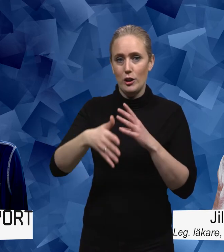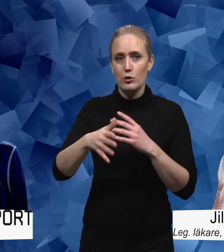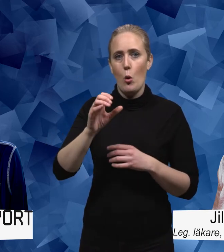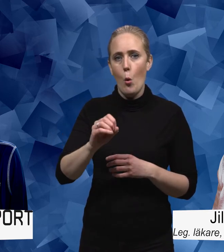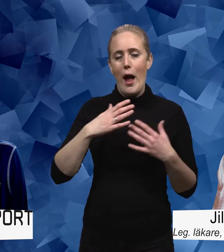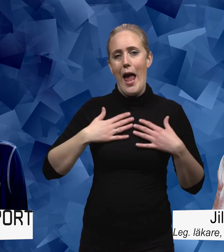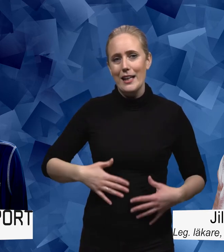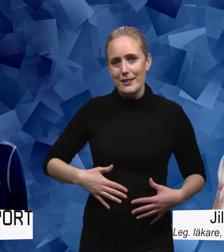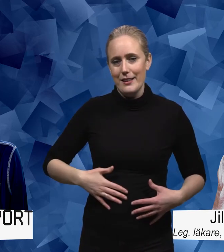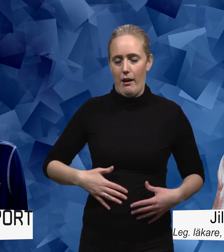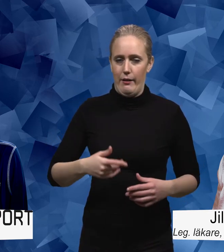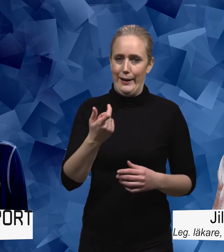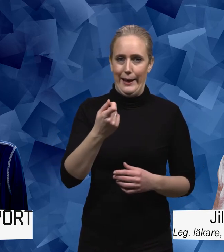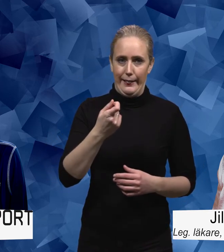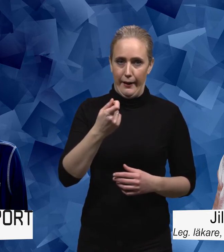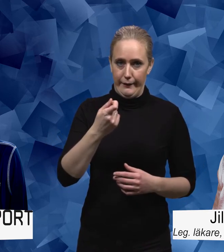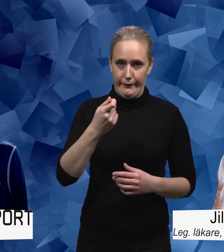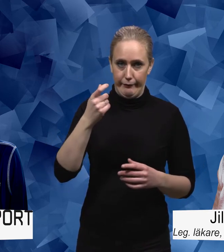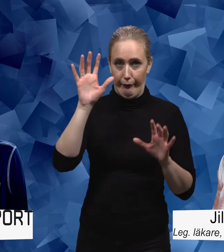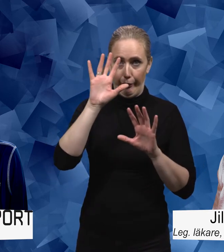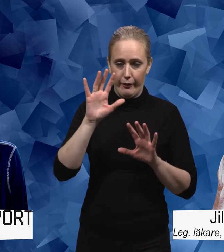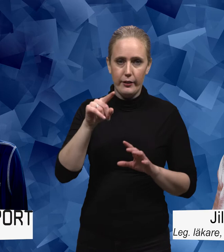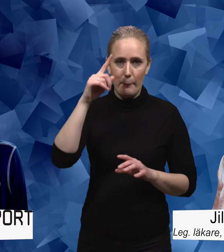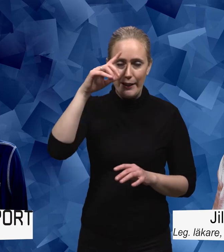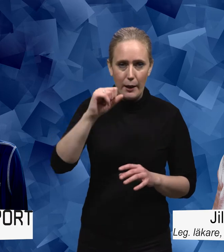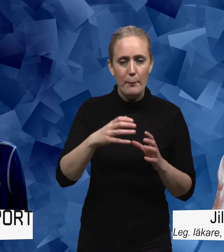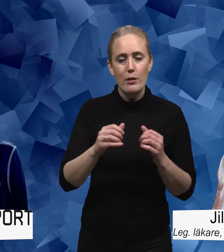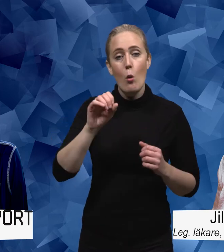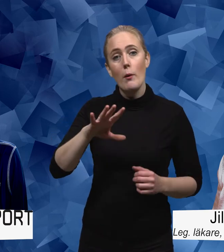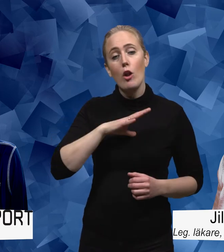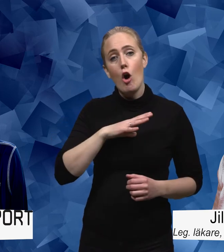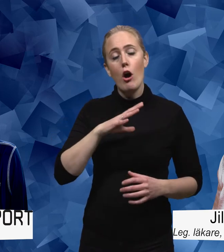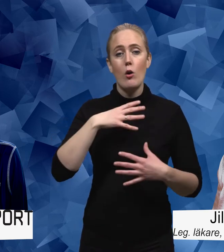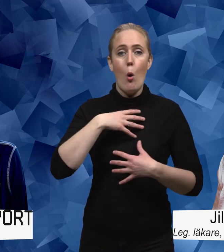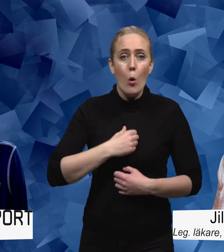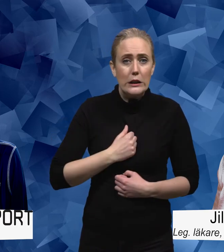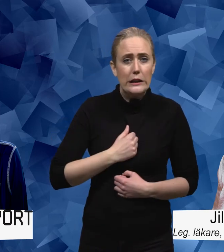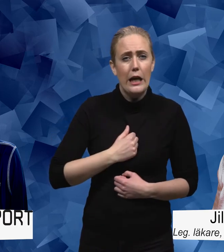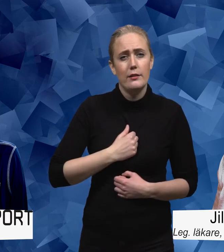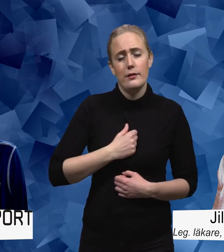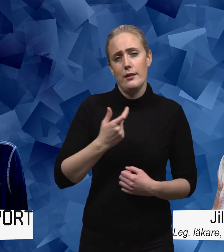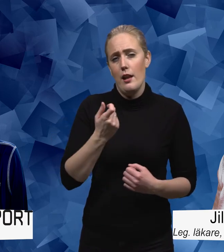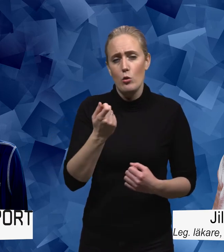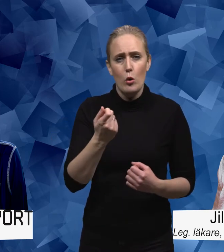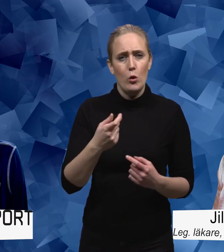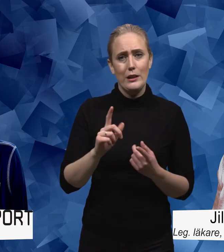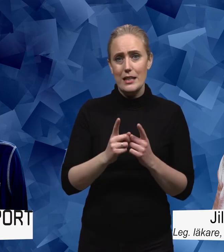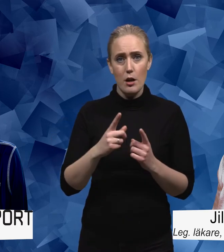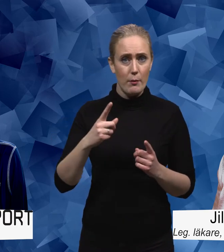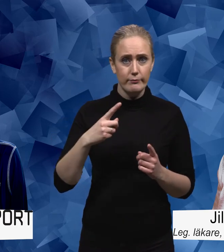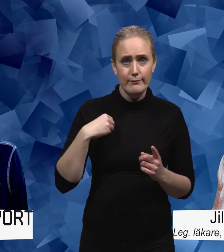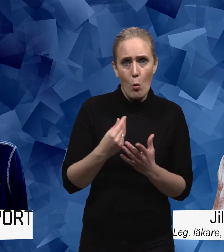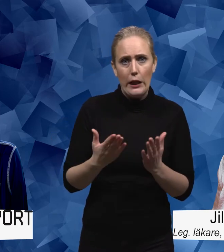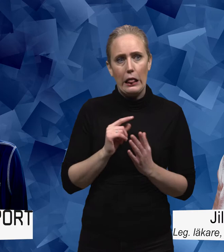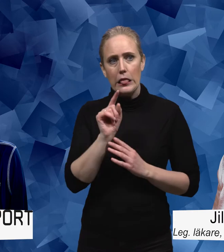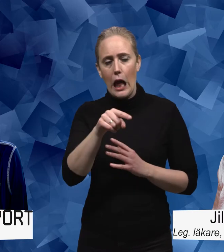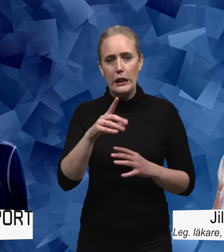begreppet men om man har en ångestproblematik eller någonting annat och inte riktigt vågar sig till friskis